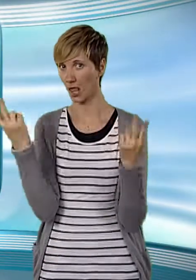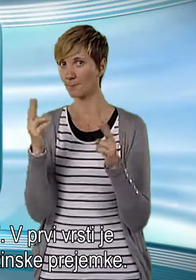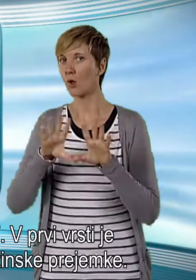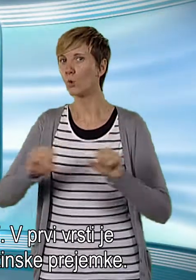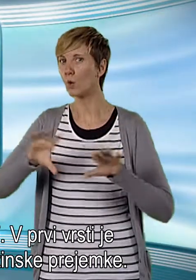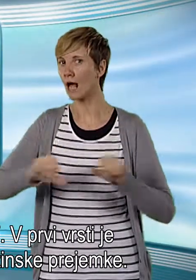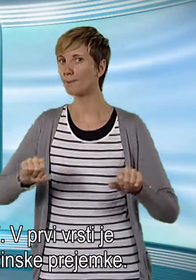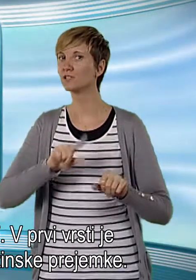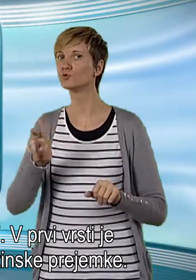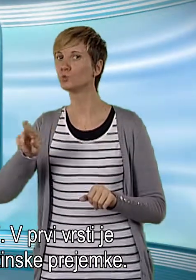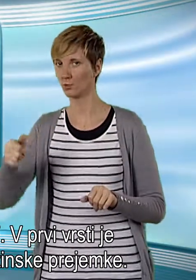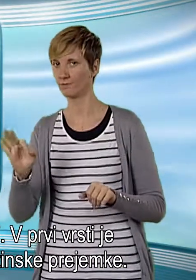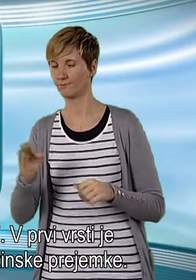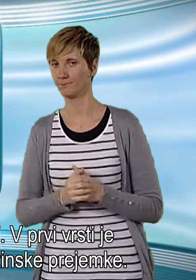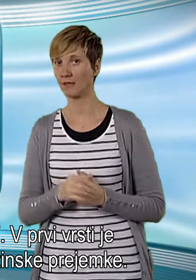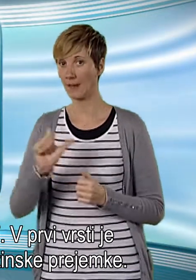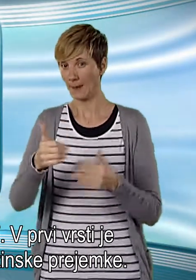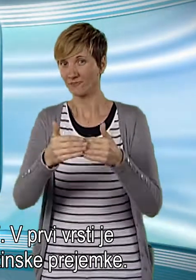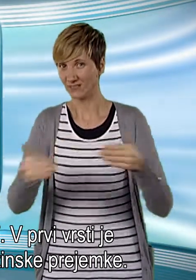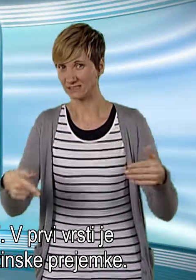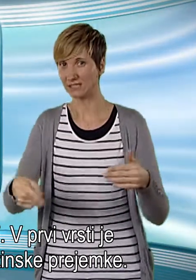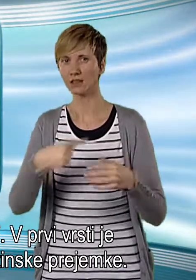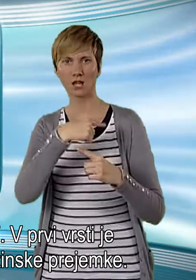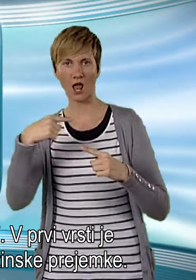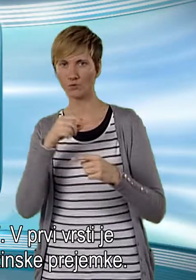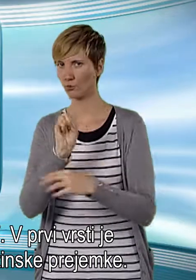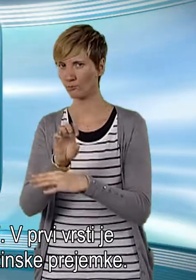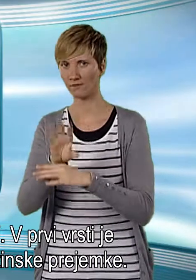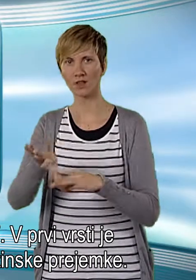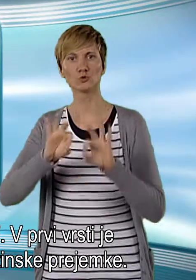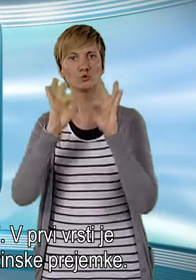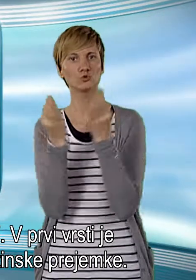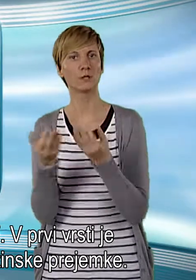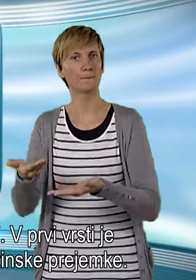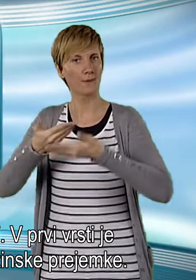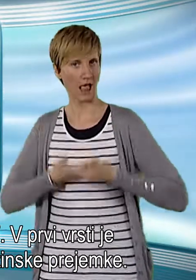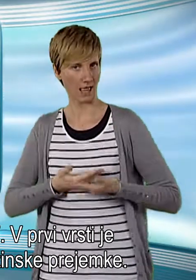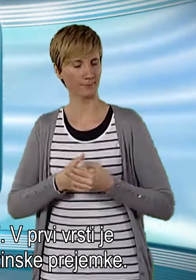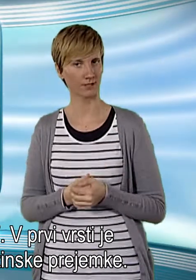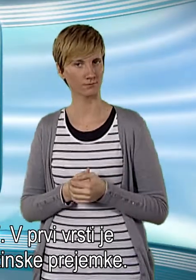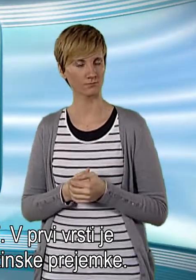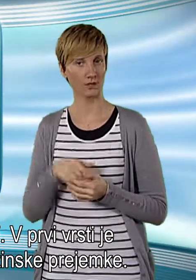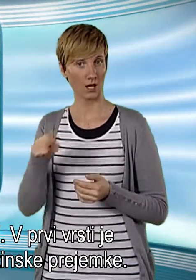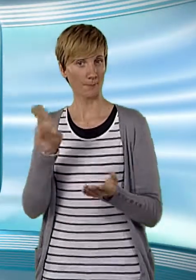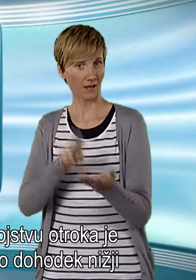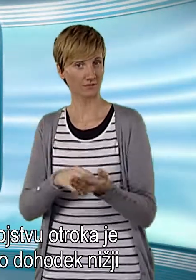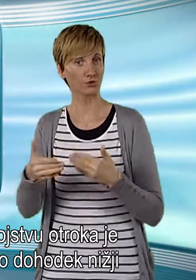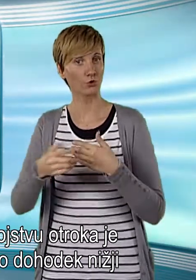Poglejmo ukrepe, ki jih vrčevalni zakon prinaša. V prvi vrsti je negativno vplival na družinske prejemke.